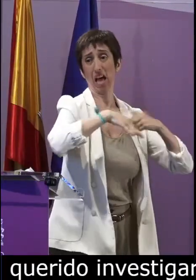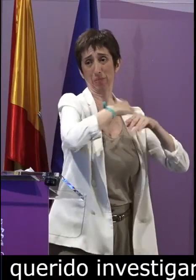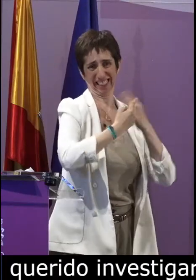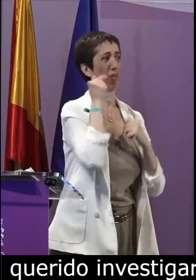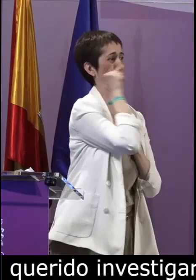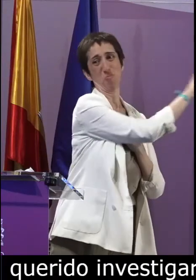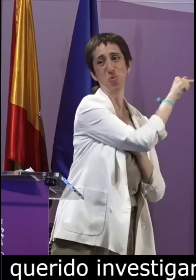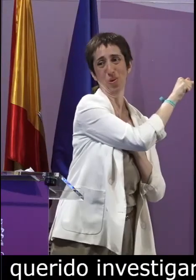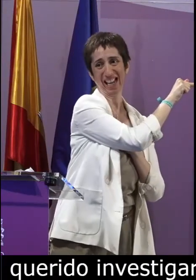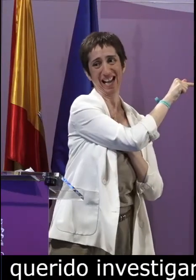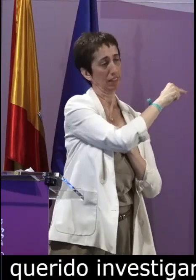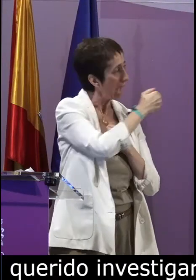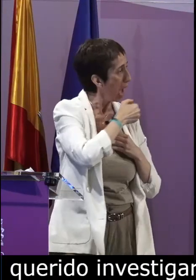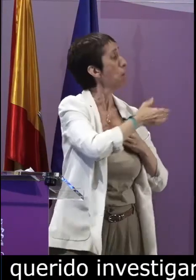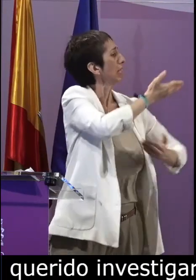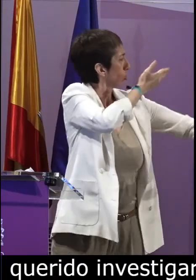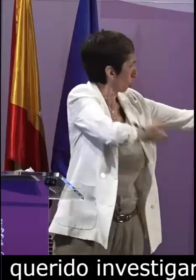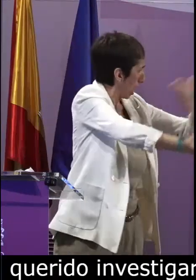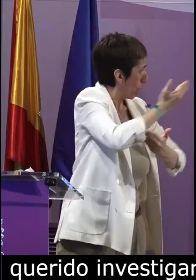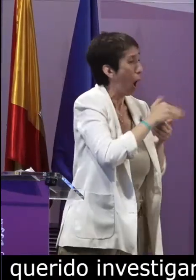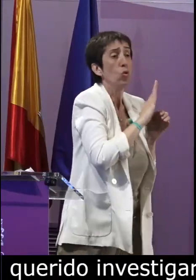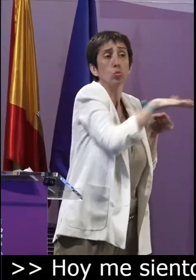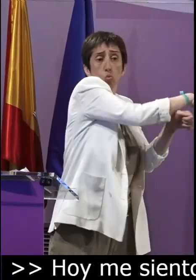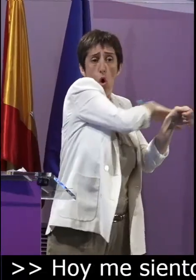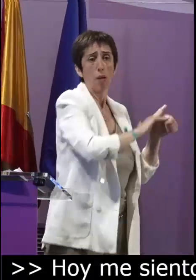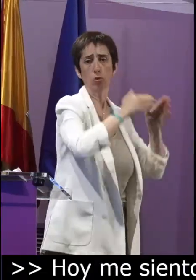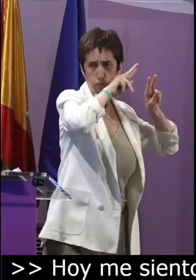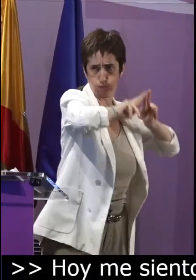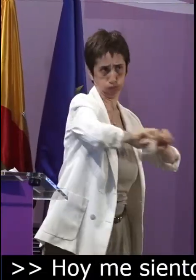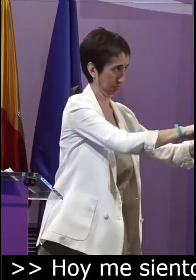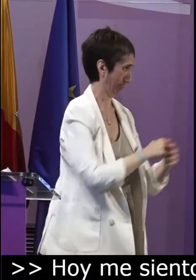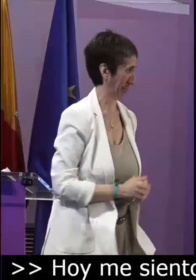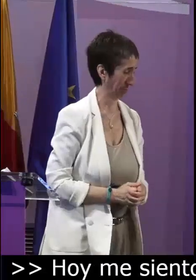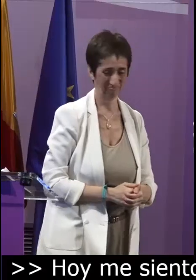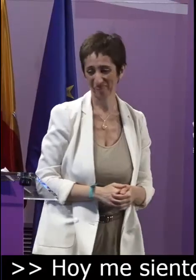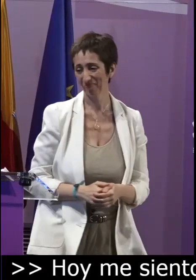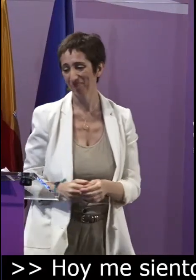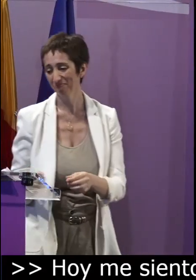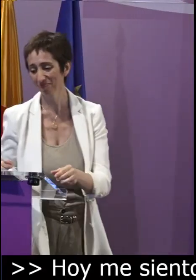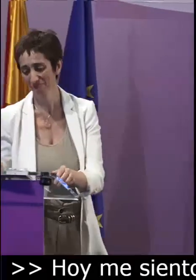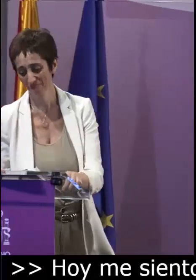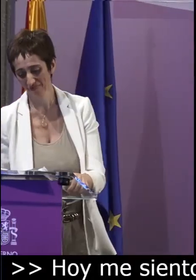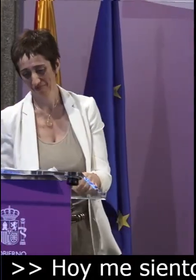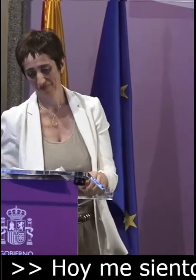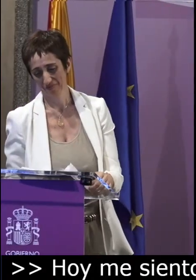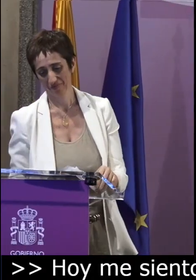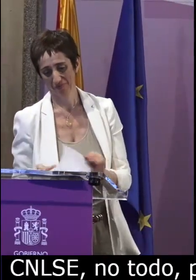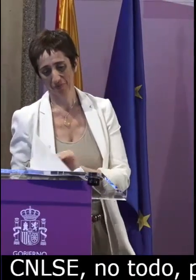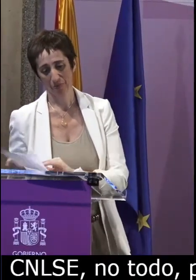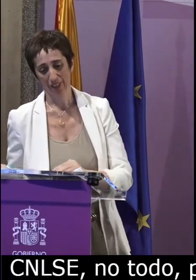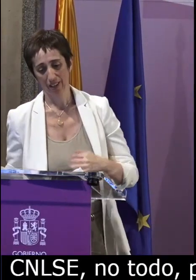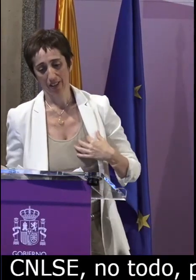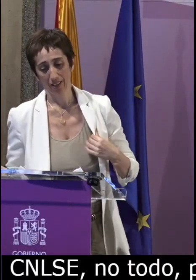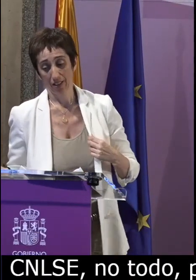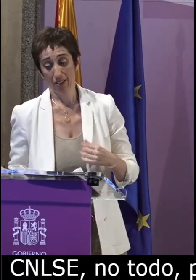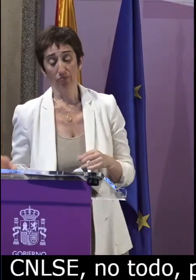cae ahora en la responsabilidad del CNSE como parte de la administración pública y por eso me siento especialmente